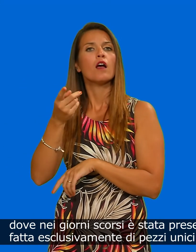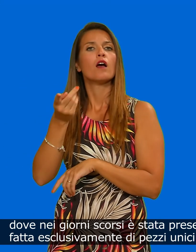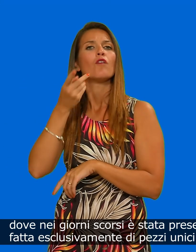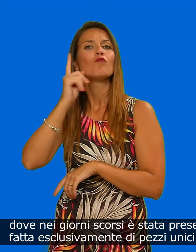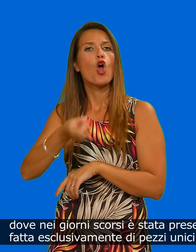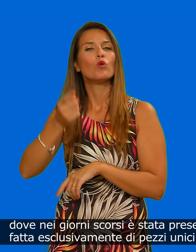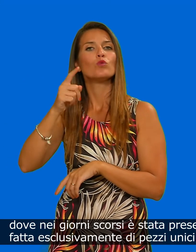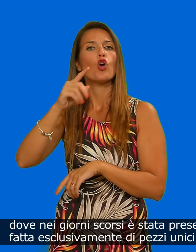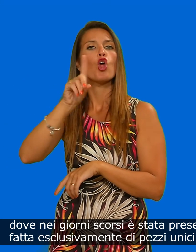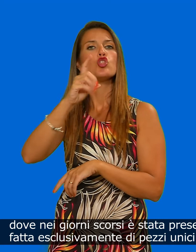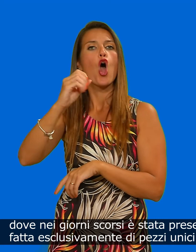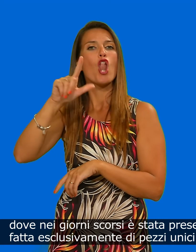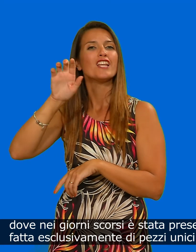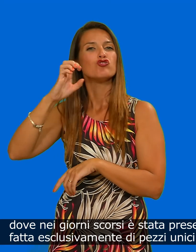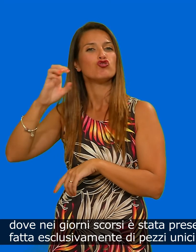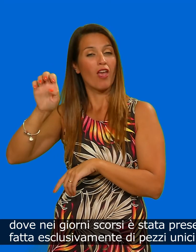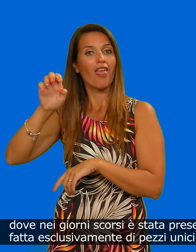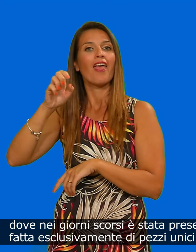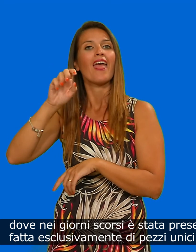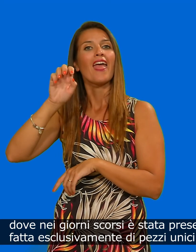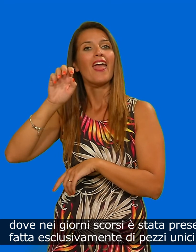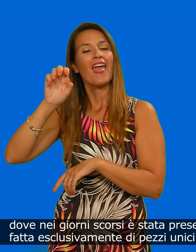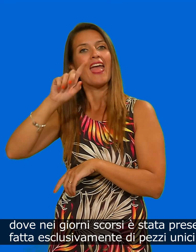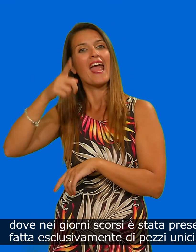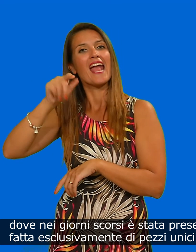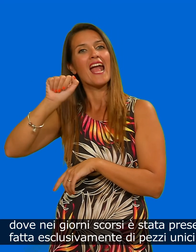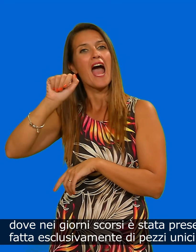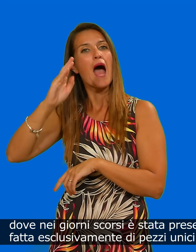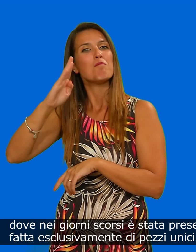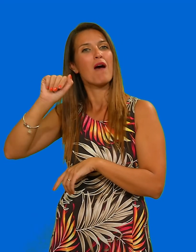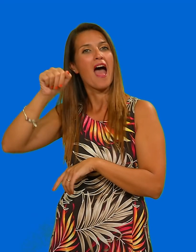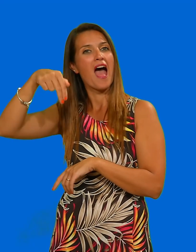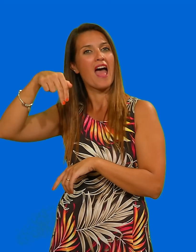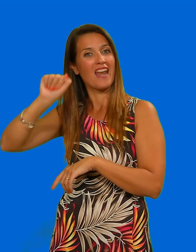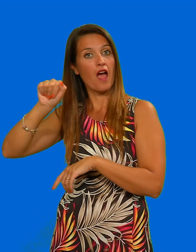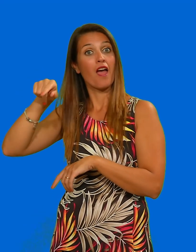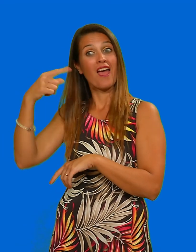collezione di lusso, fatta esclusivamente di pezzi unici.